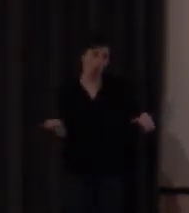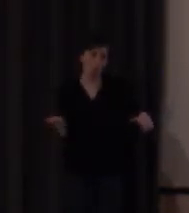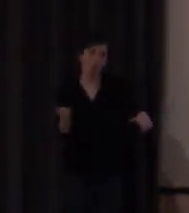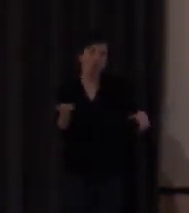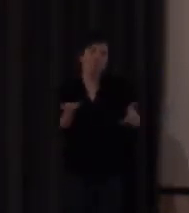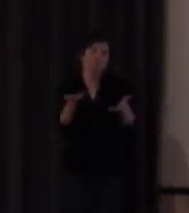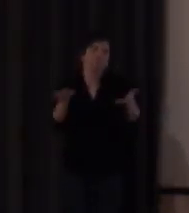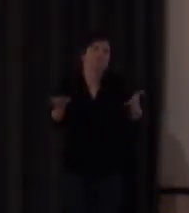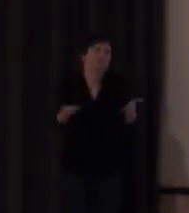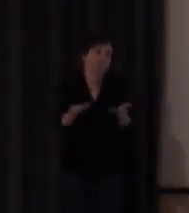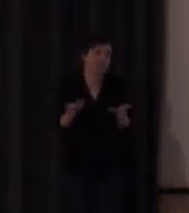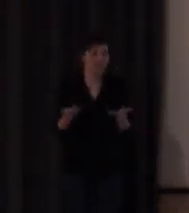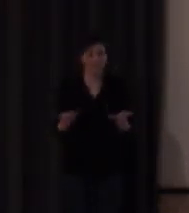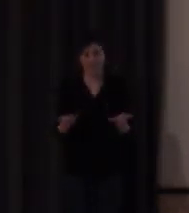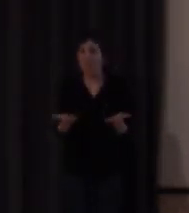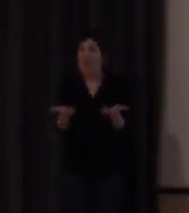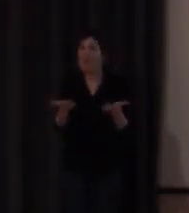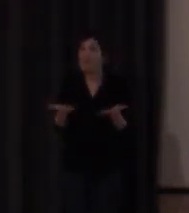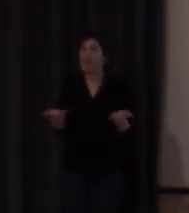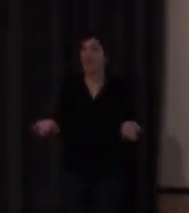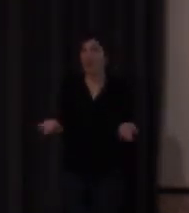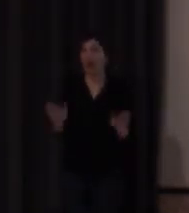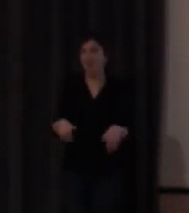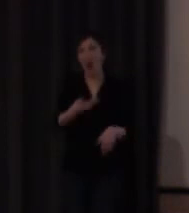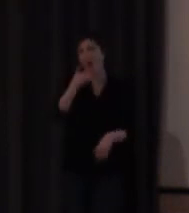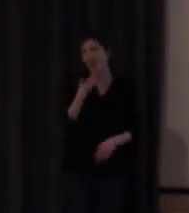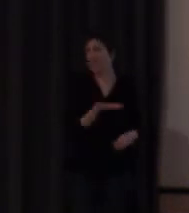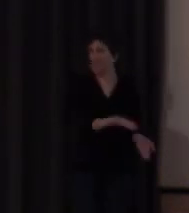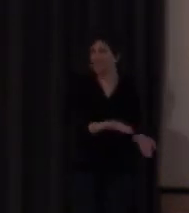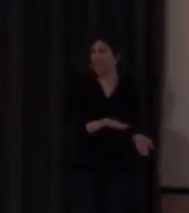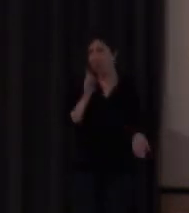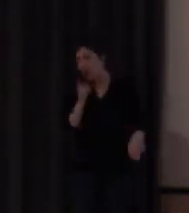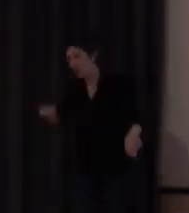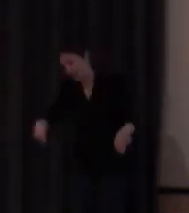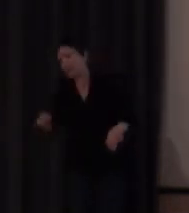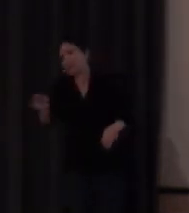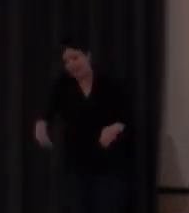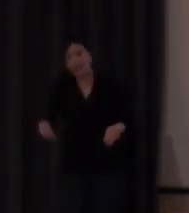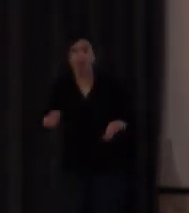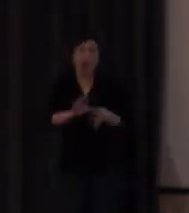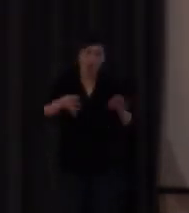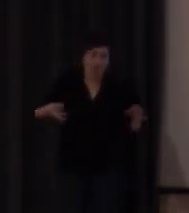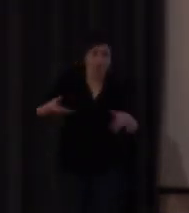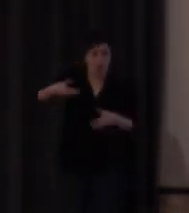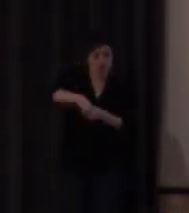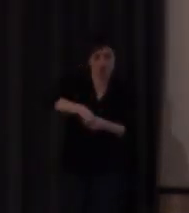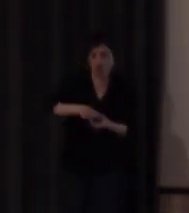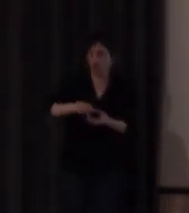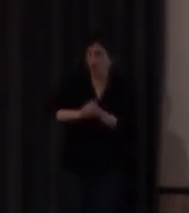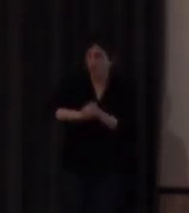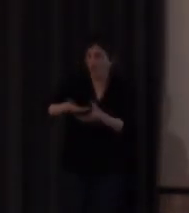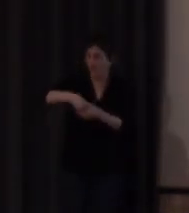curioso que el beneficio en muchos casos se lo lleven más los oyentes ellos también obviamente porque tienen sus amigos en el aula pero la